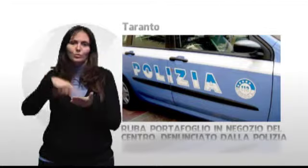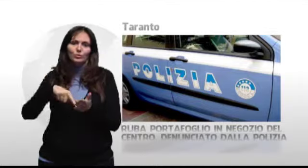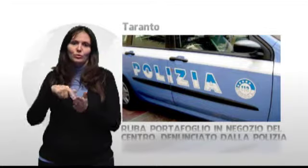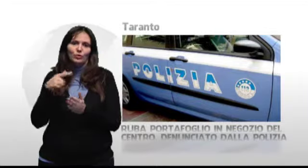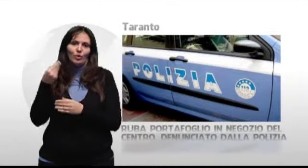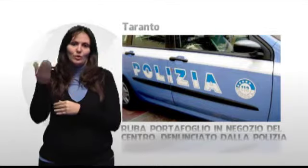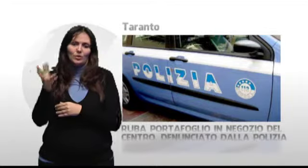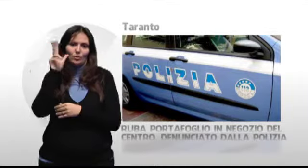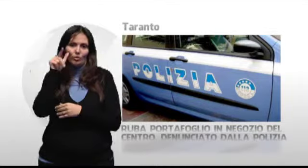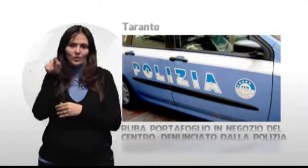legittima proprietaria.